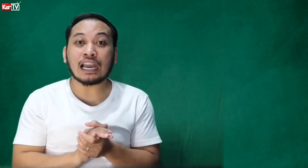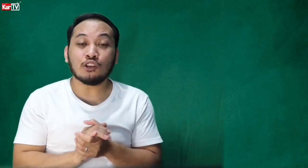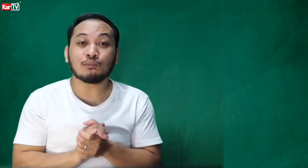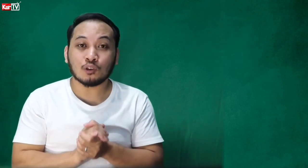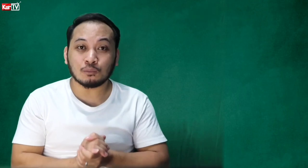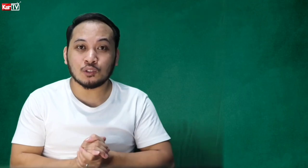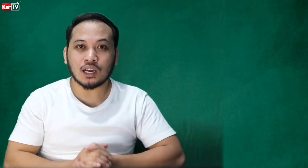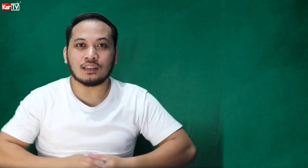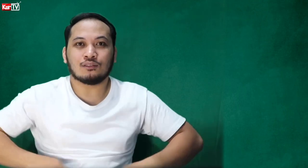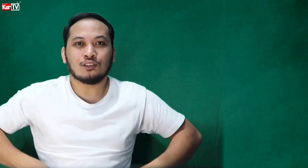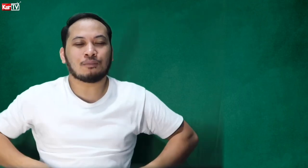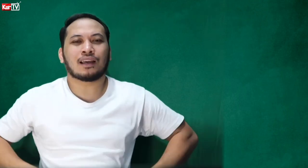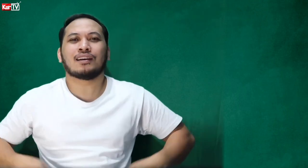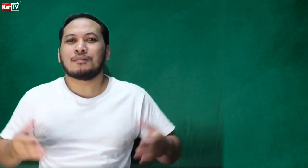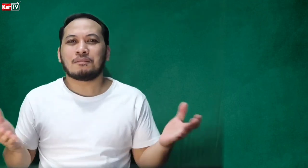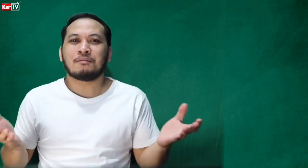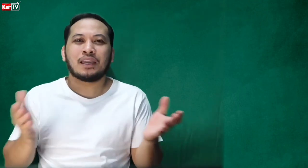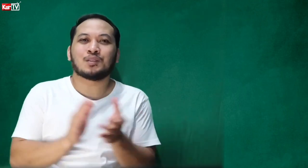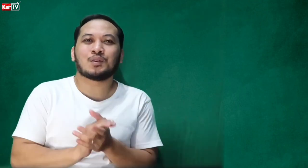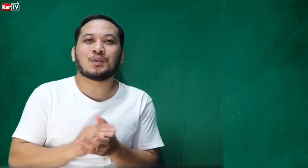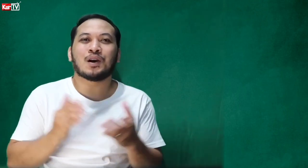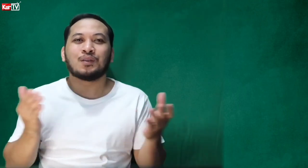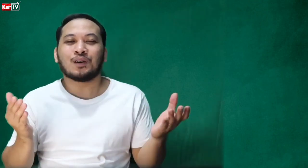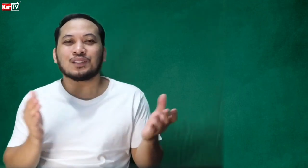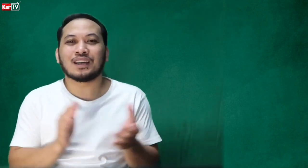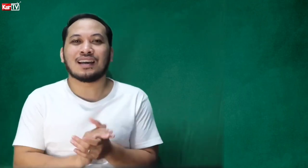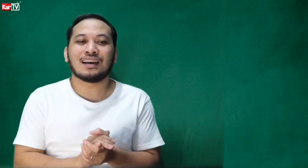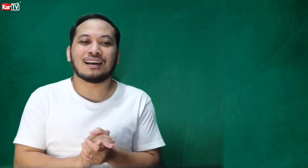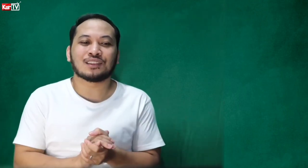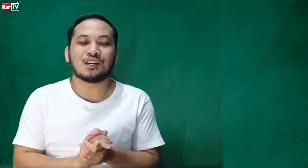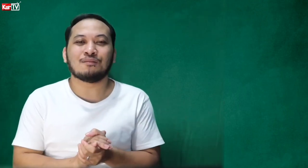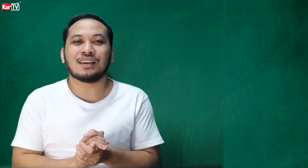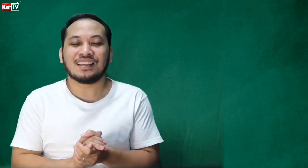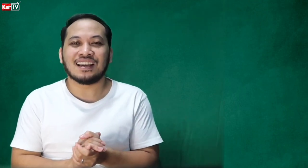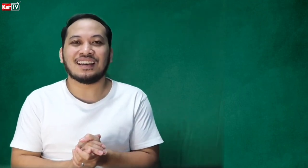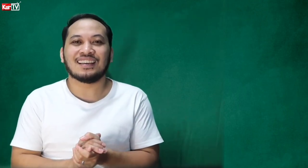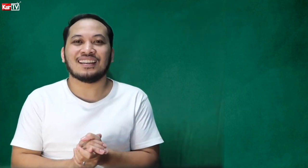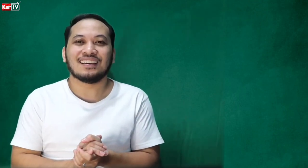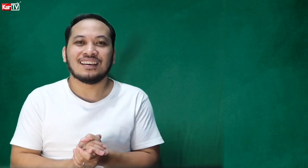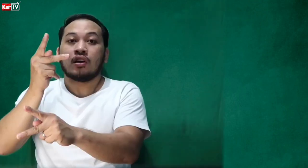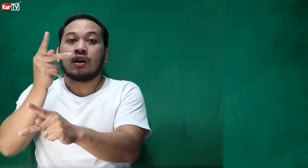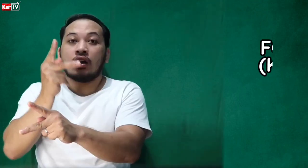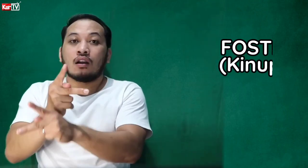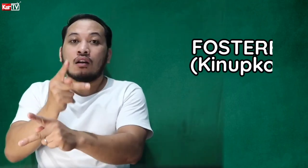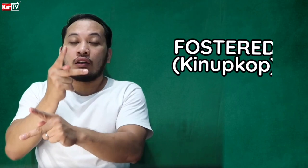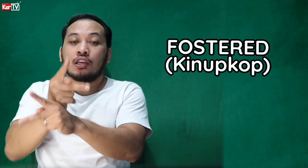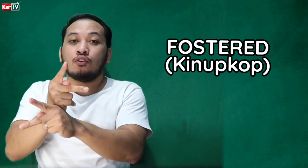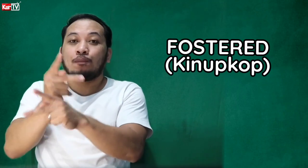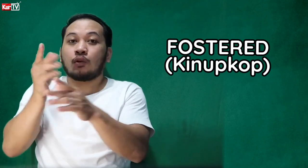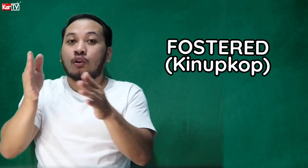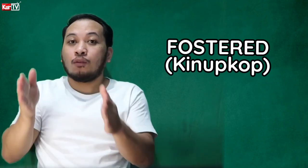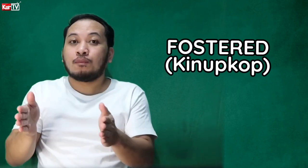kinukkop dyan. Uy, parang medyo ano ako sa term na yan. Ayan. Kinukkop.